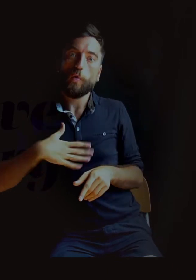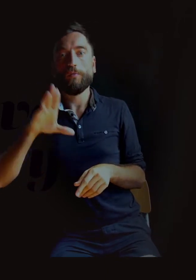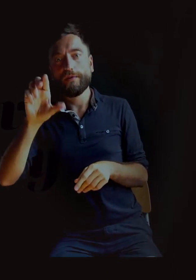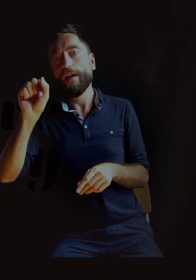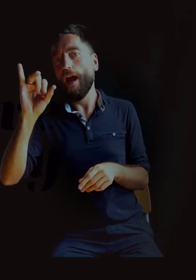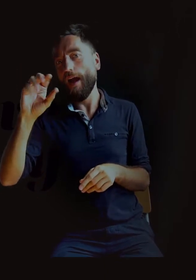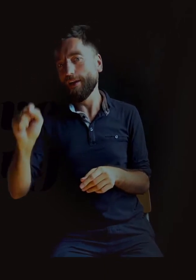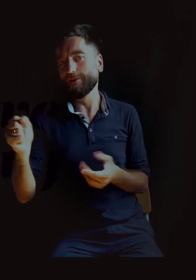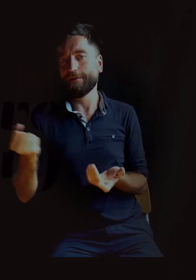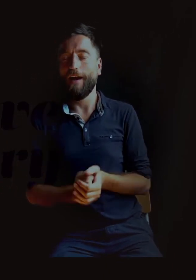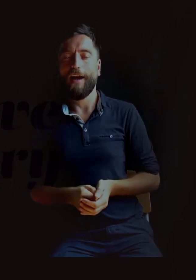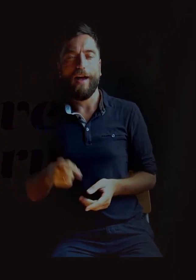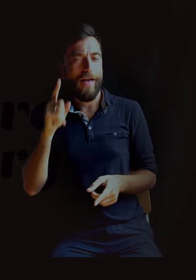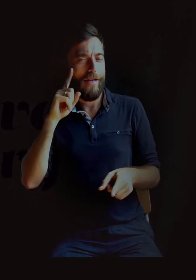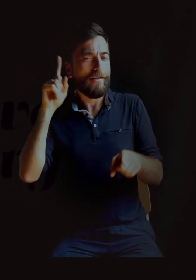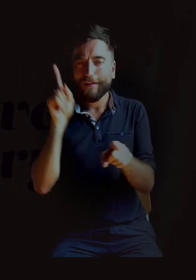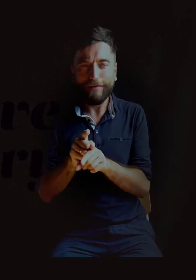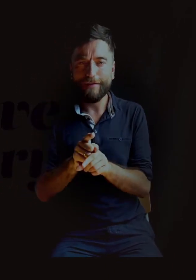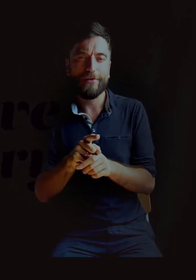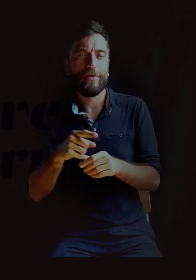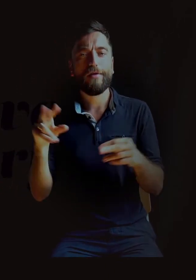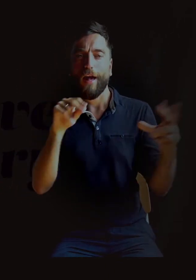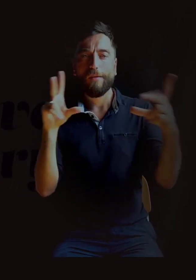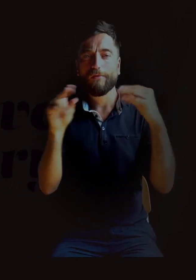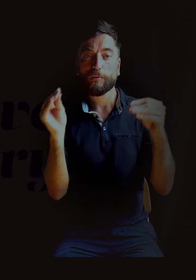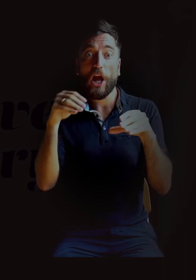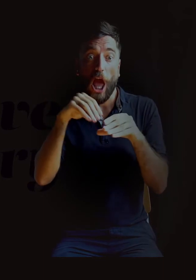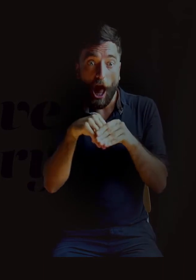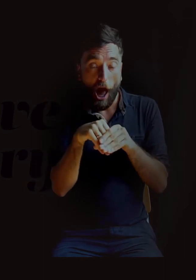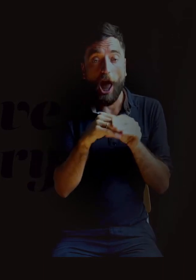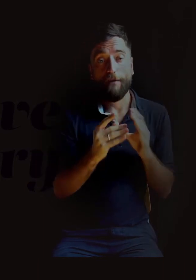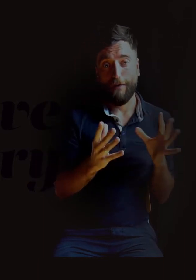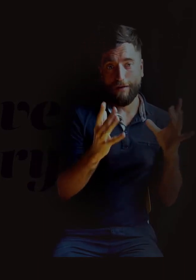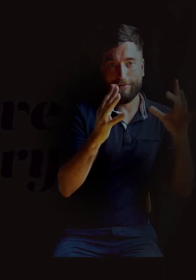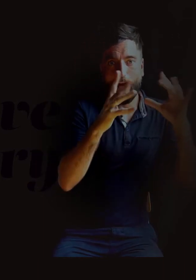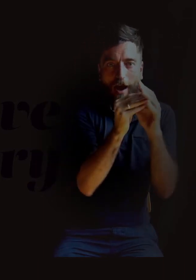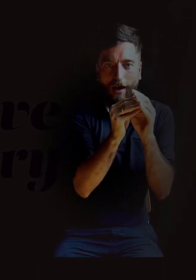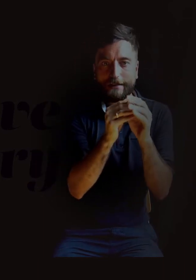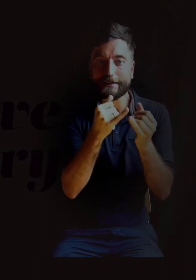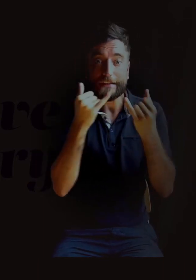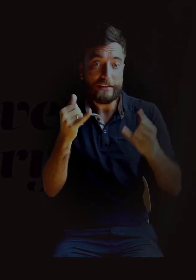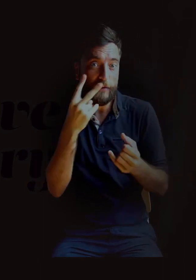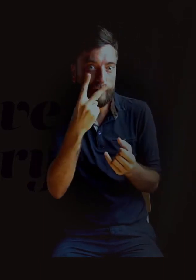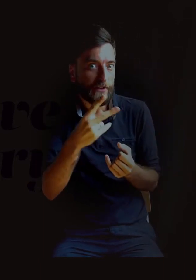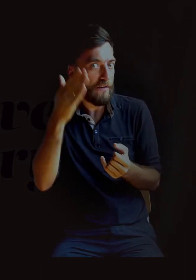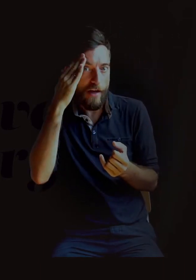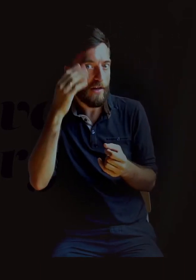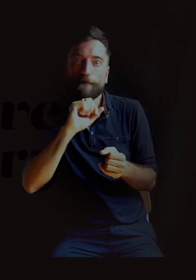lubi tą Asię, a Grzesiek lubi mnie. i te oficjalne deklaracje mimo wszystko miały miejsce za krzakami, żeby nikt inny tego nie wiedział, no bo to była tajemnica